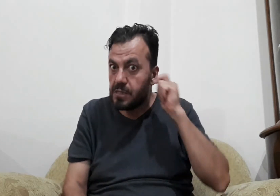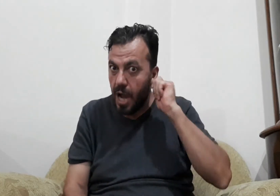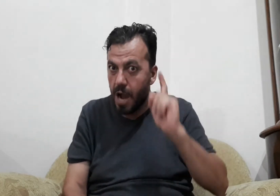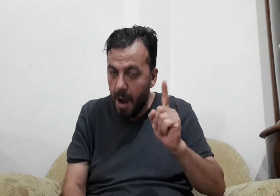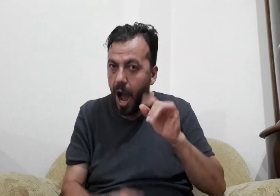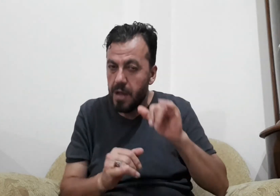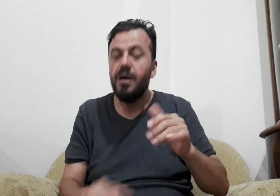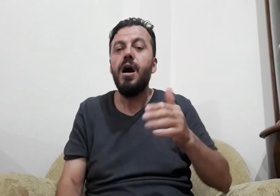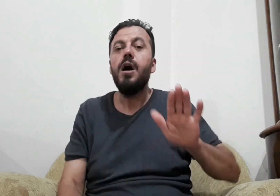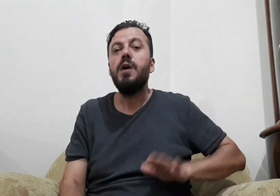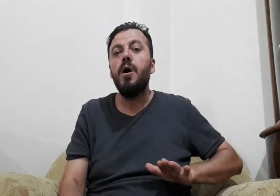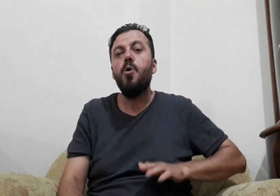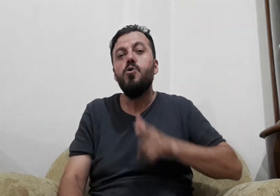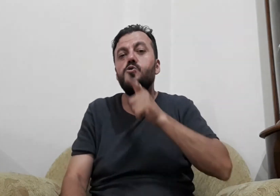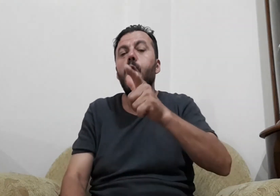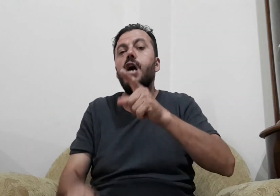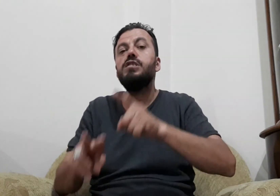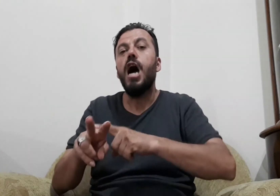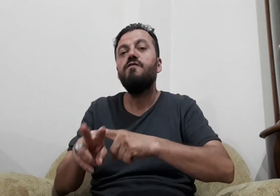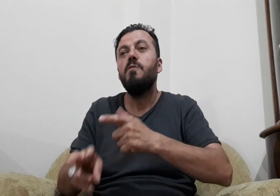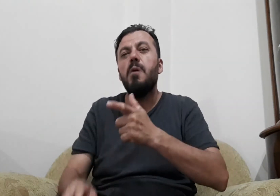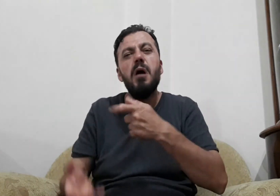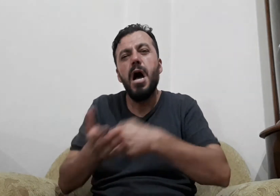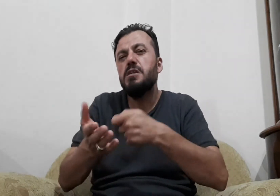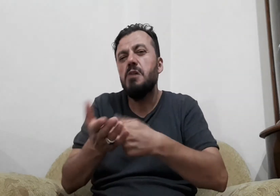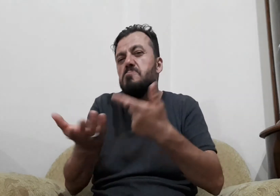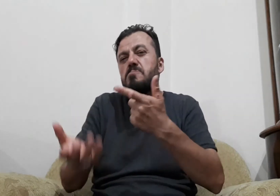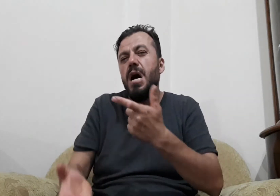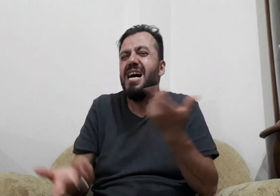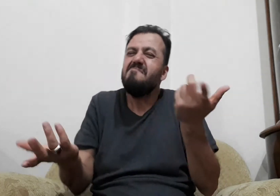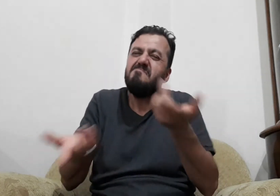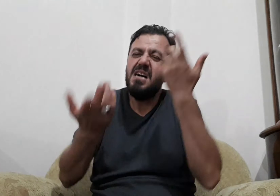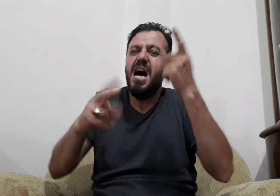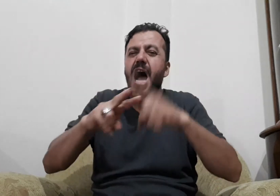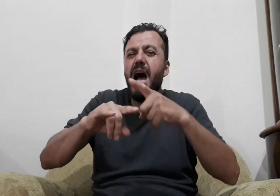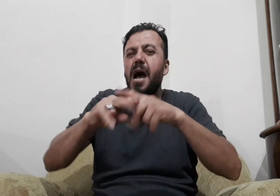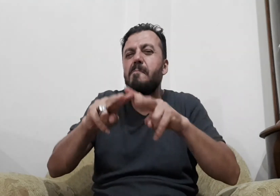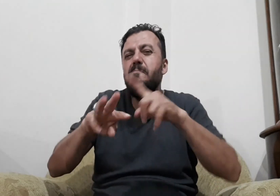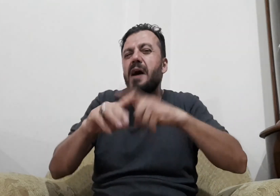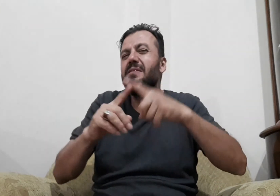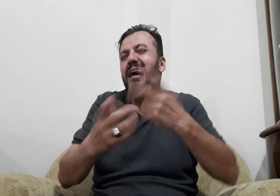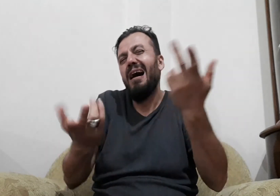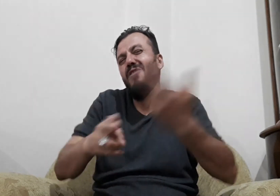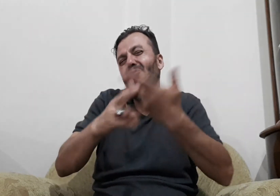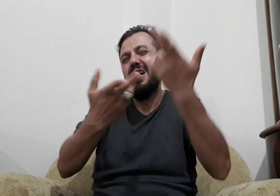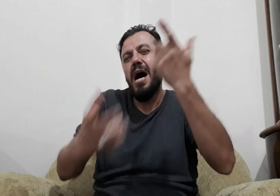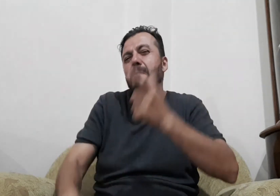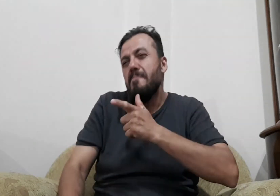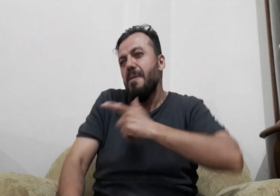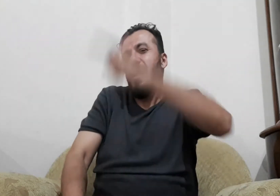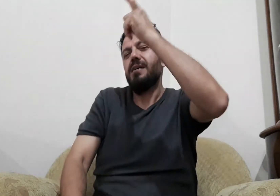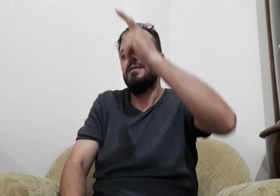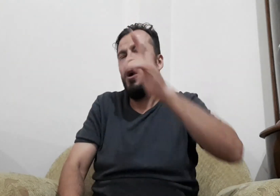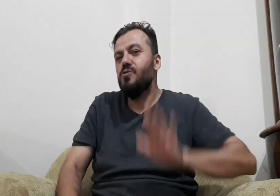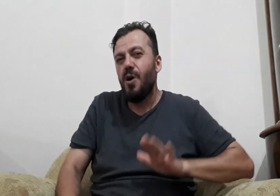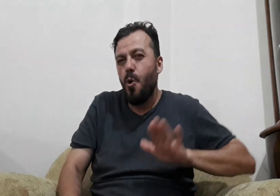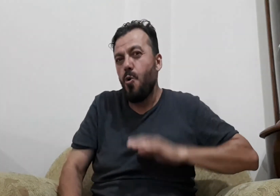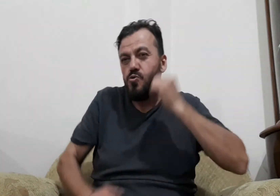öğretmen de demiş ki babası demiş ki hadi gel defterlerini bana getir kitapların defterlerini bana